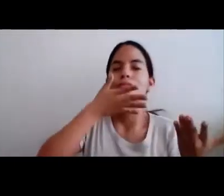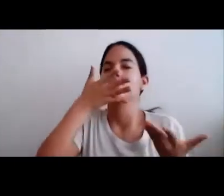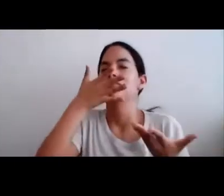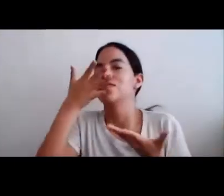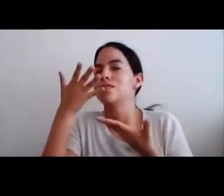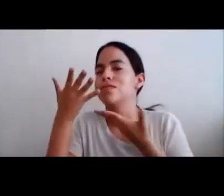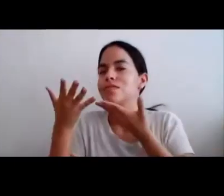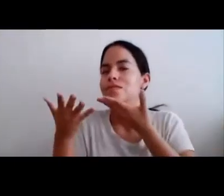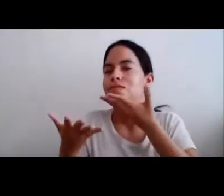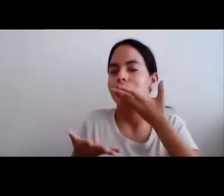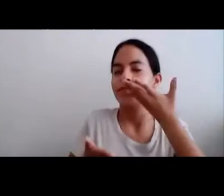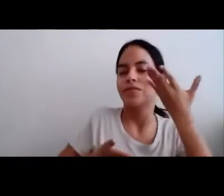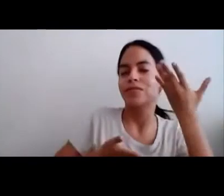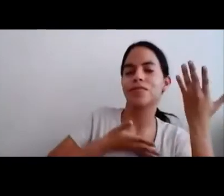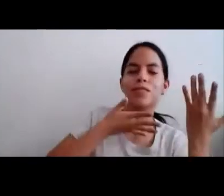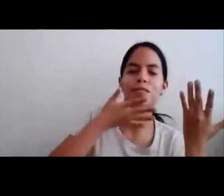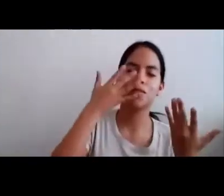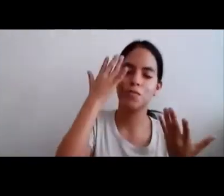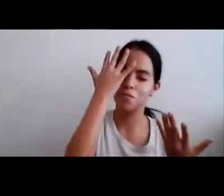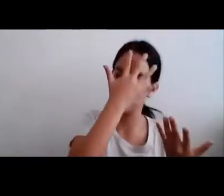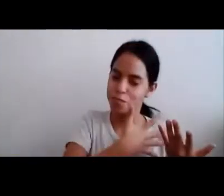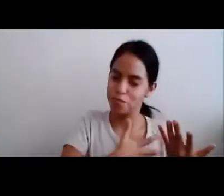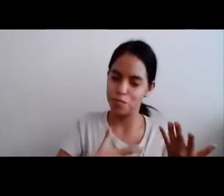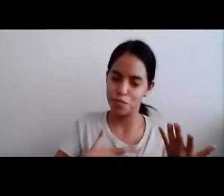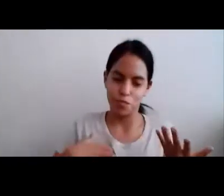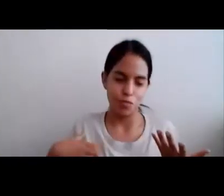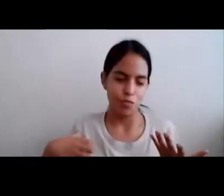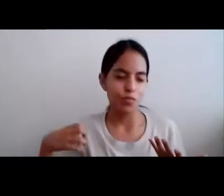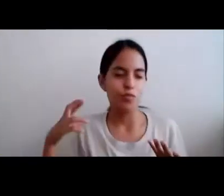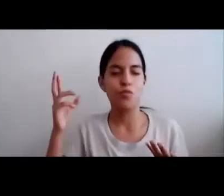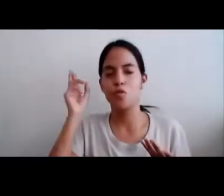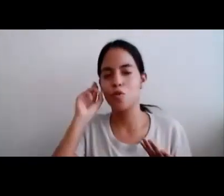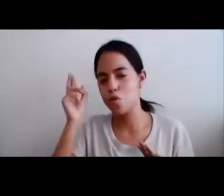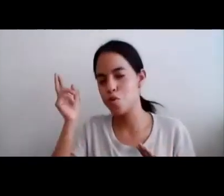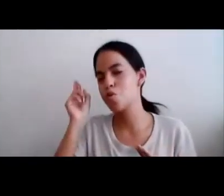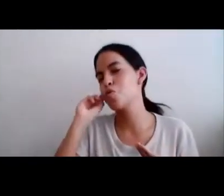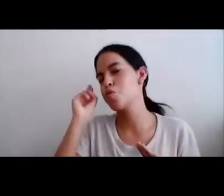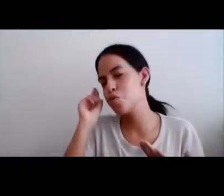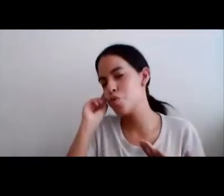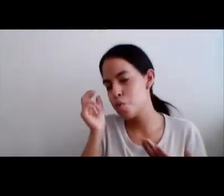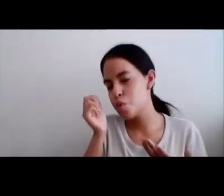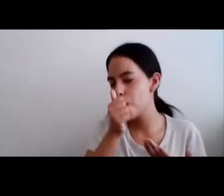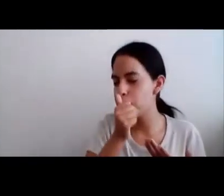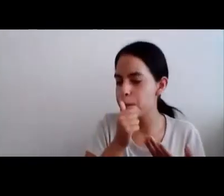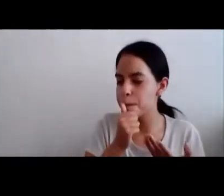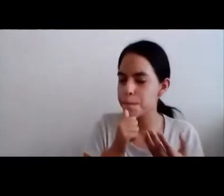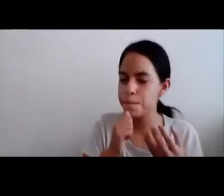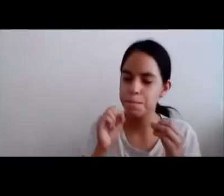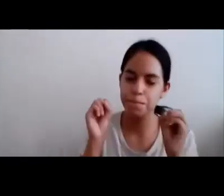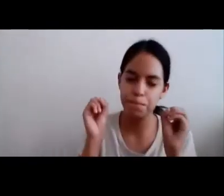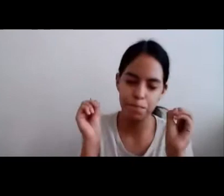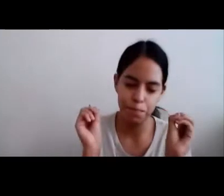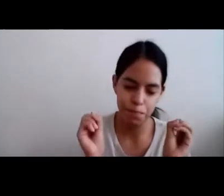Querida princesa Para que puedas cantar Al ritmo Al los pájaros